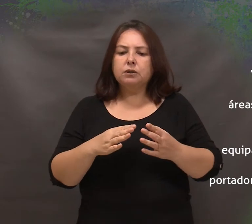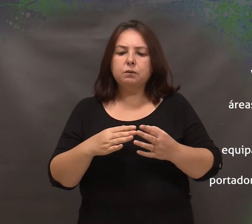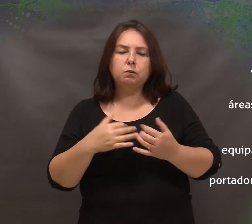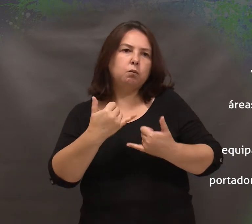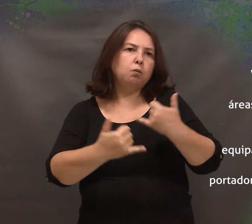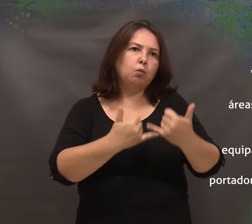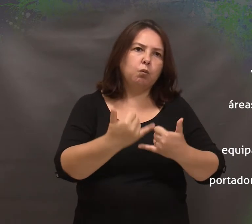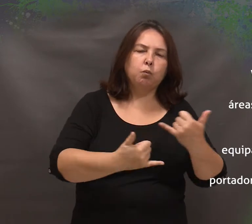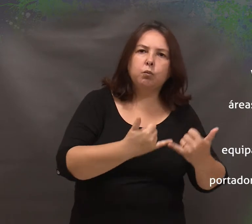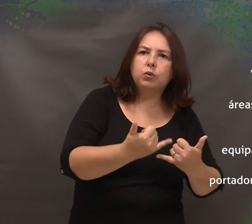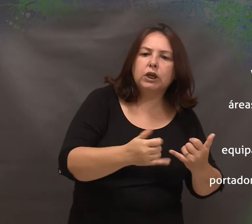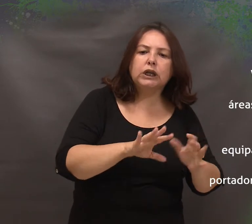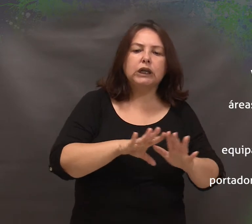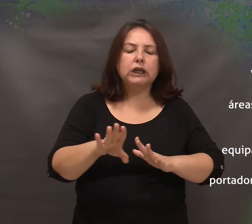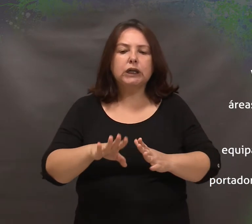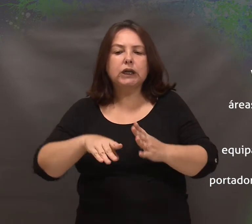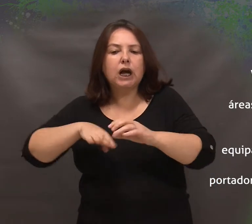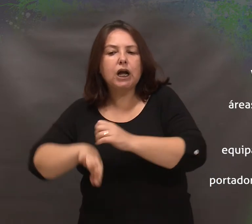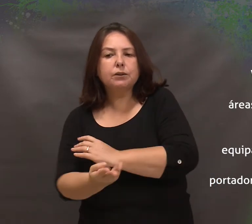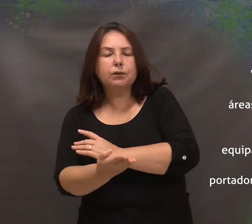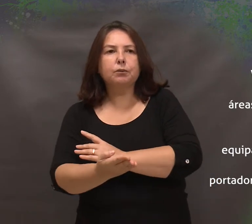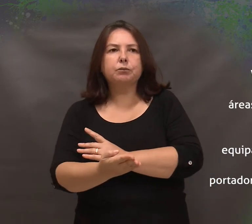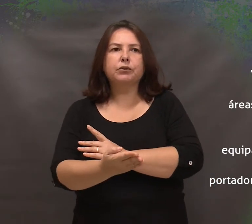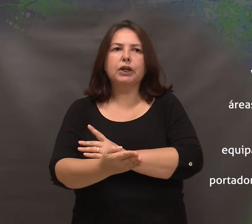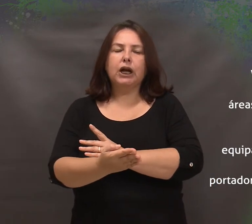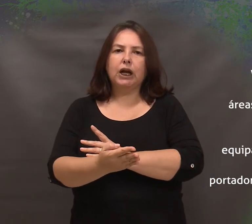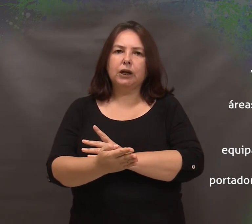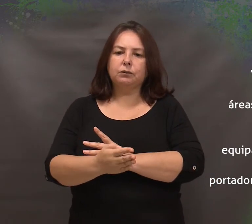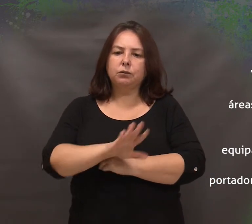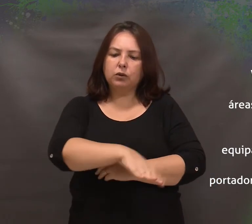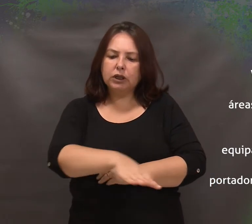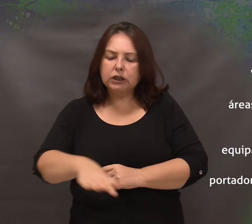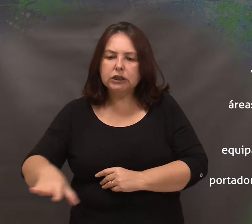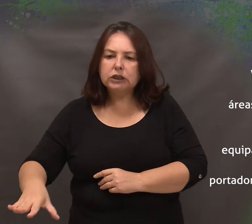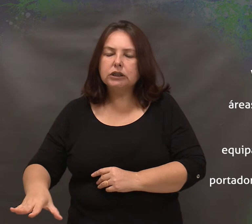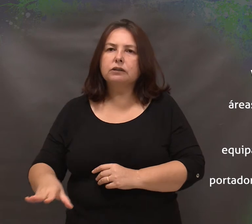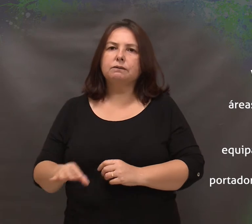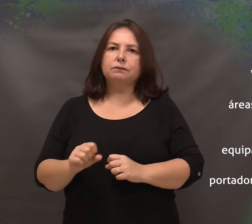infantil adaptado a crianças portadoras de necessidades especiais.